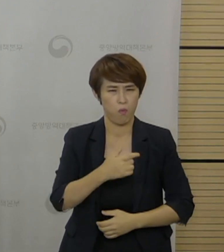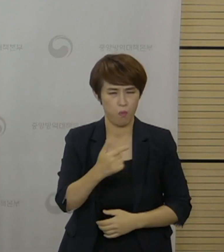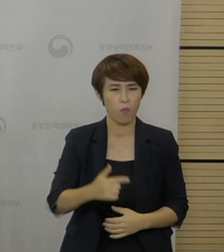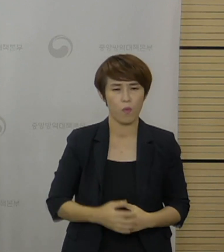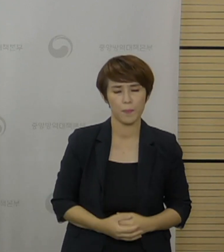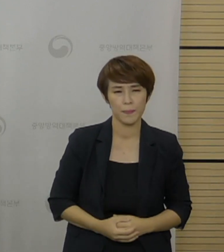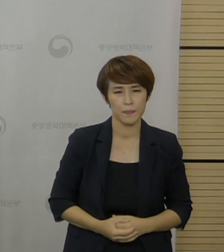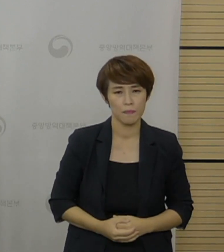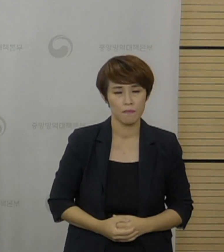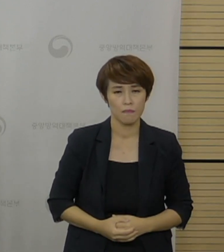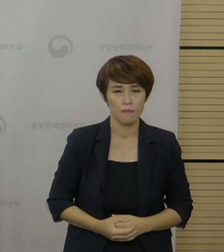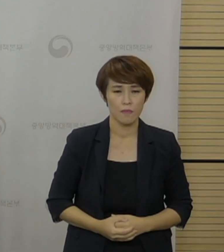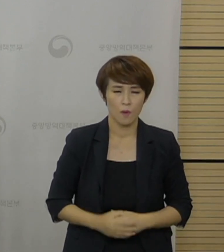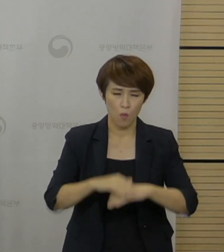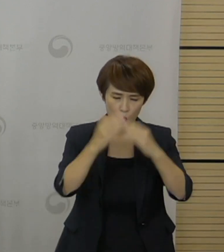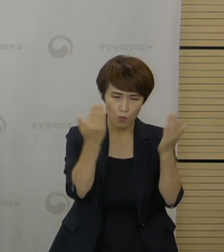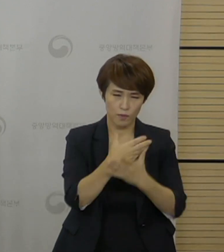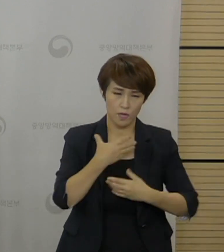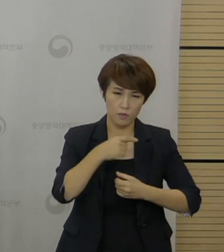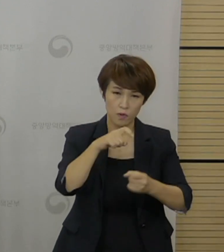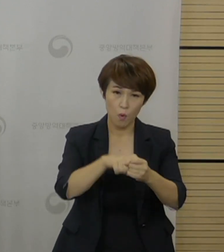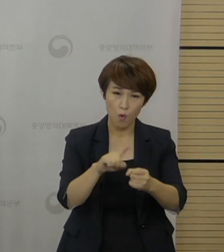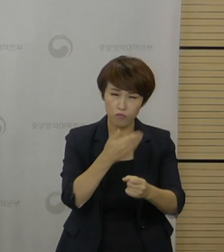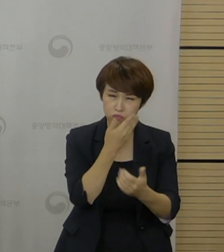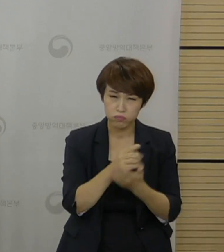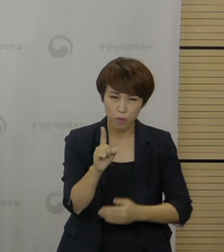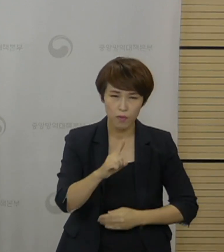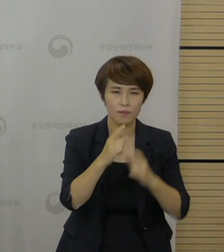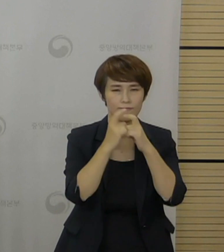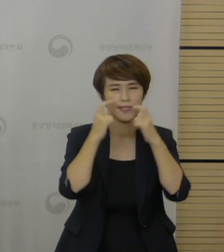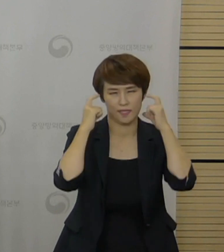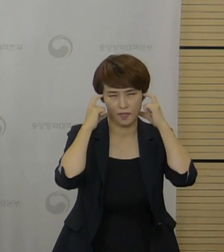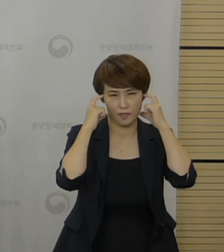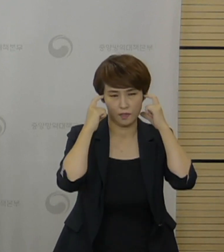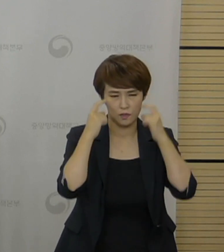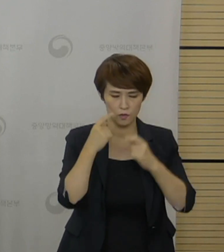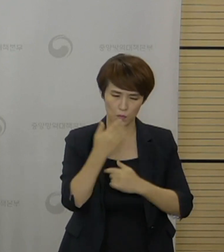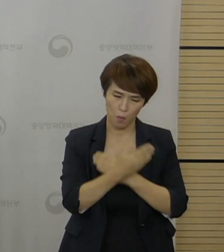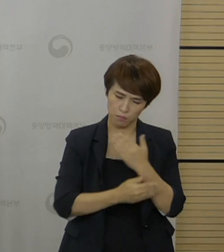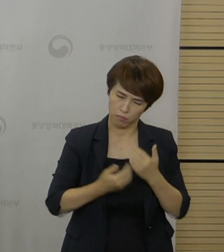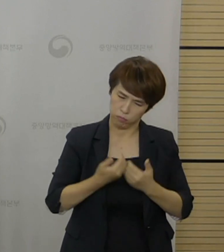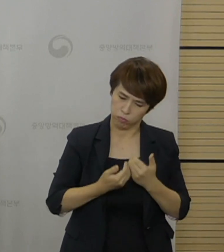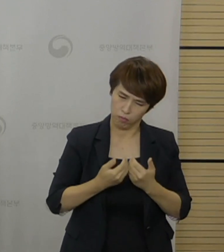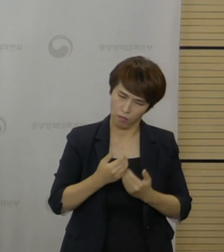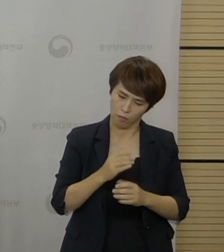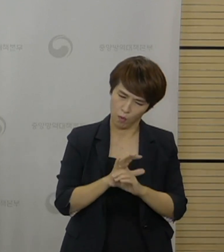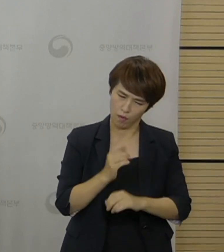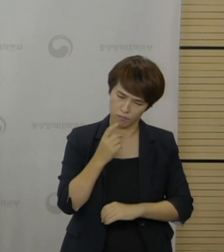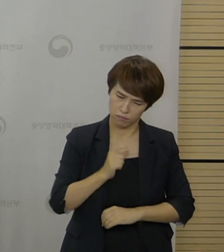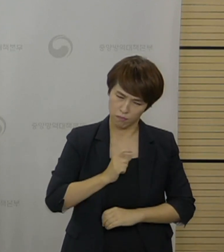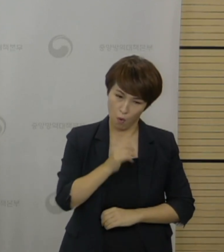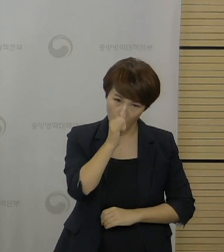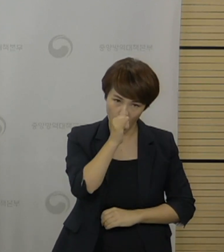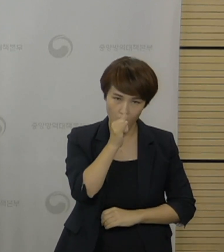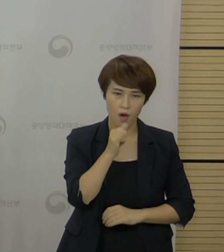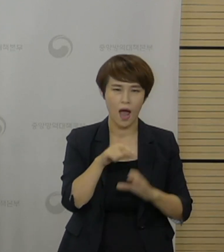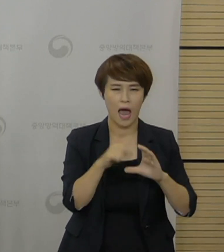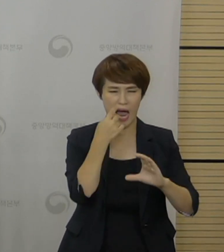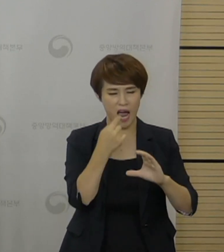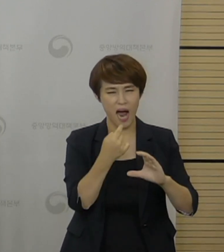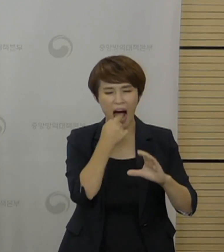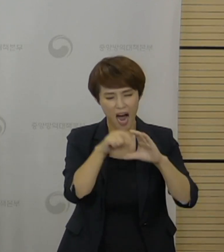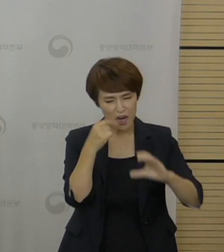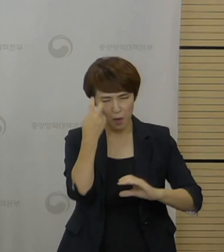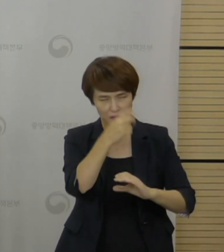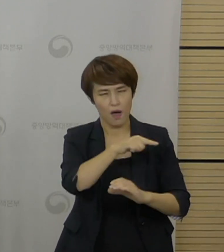나와 우리 모두의 안전을 위해서 마스크 착용, 유증상 시 검사받기 등의 기본적인 방역수칙을 더욱 철저히